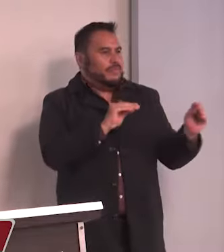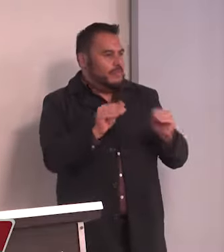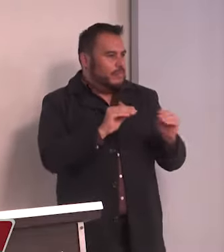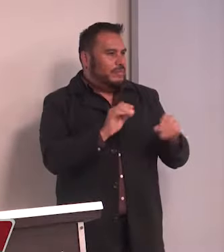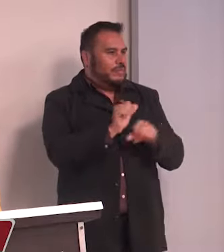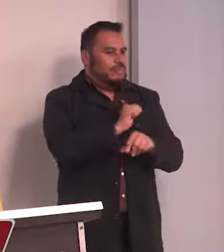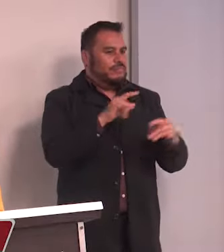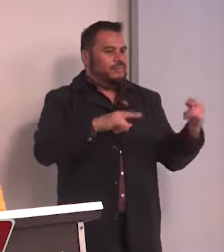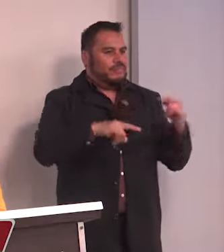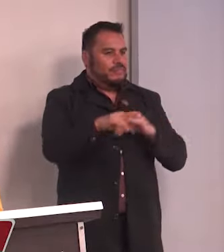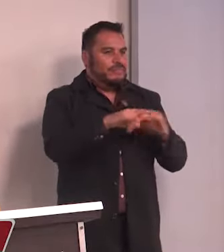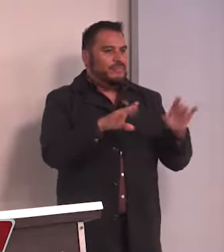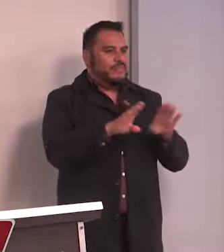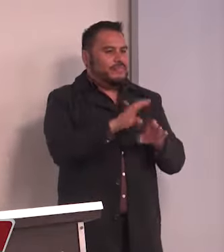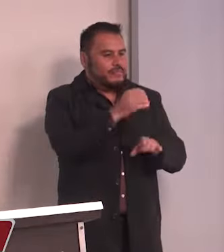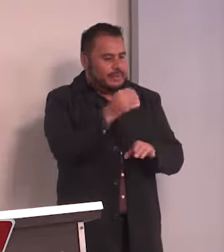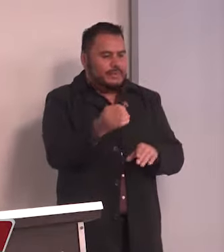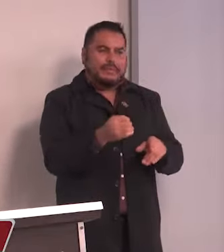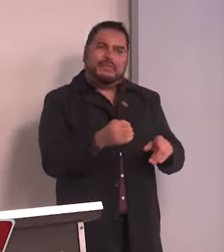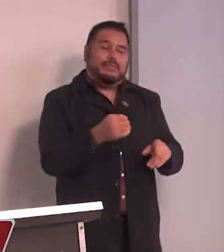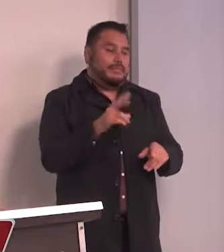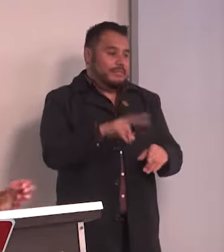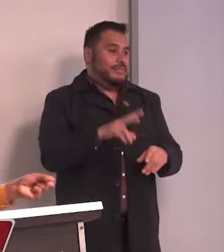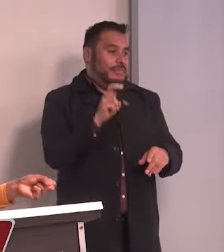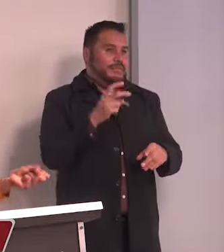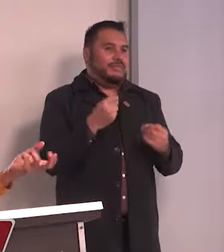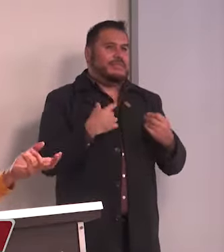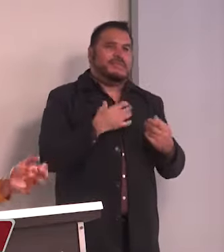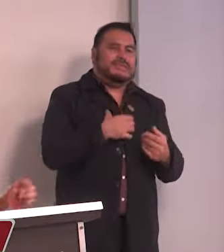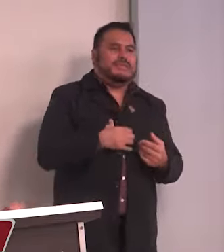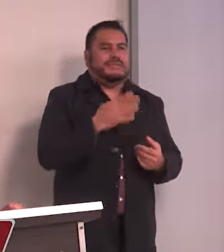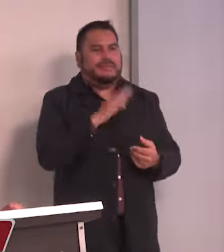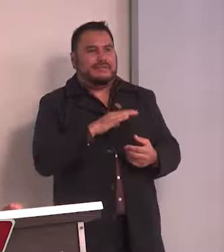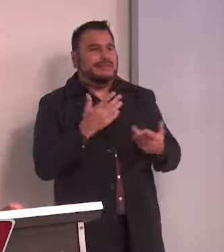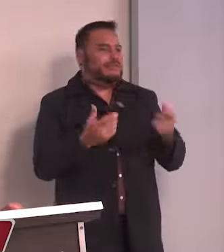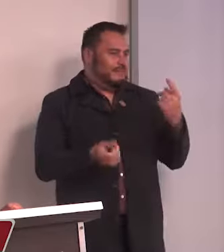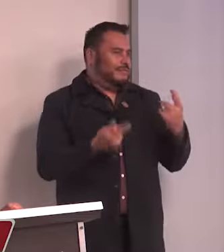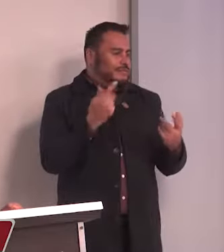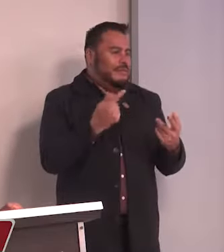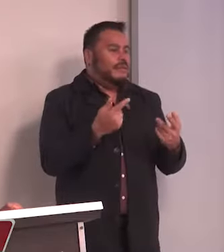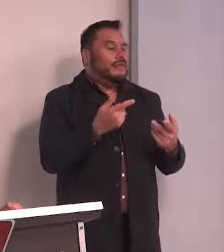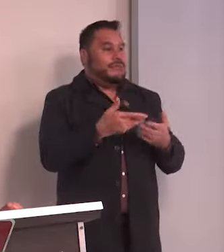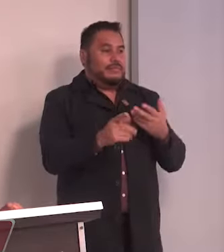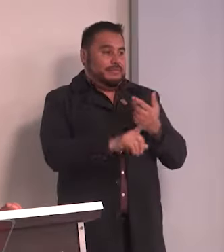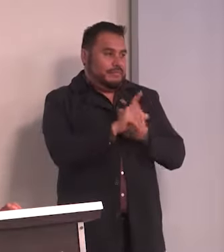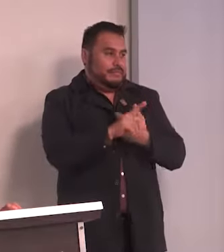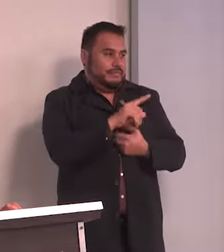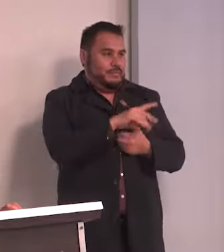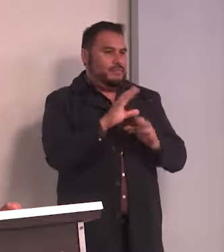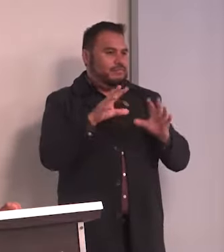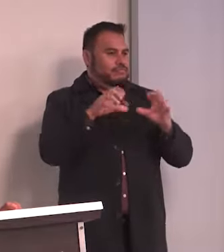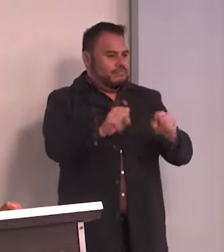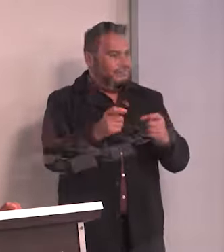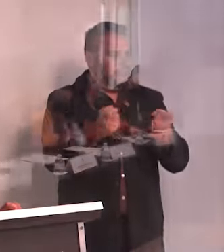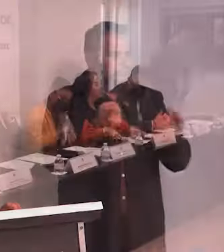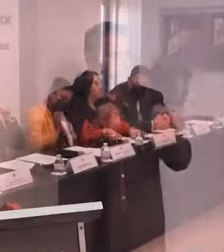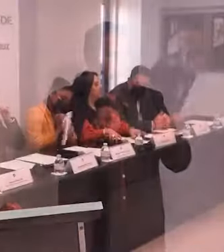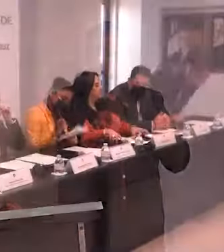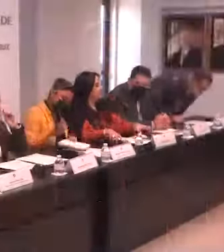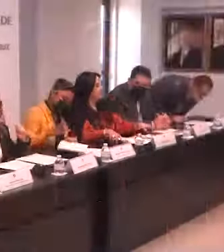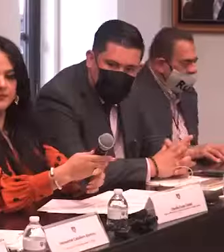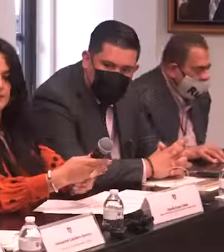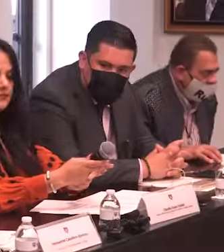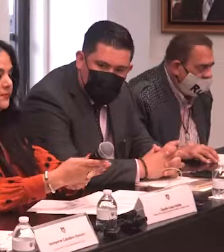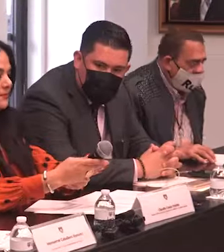movilidad de la humana es un problema que nos aqueja a todos y tomar las riendas de esta problemática no es cosa fácil,